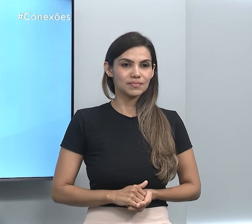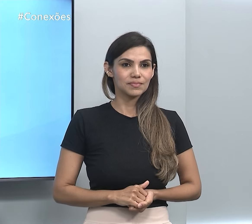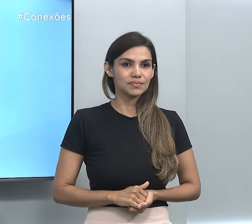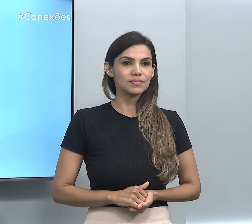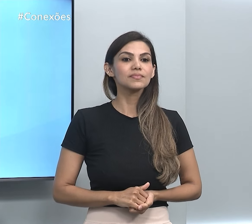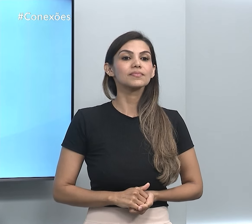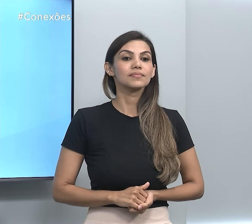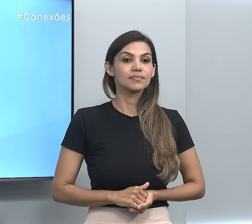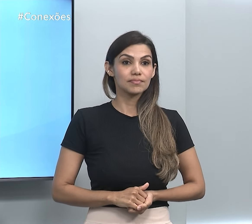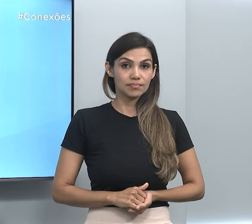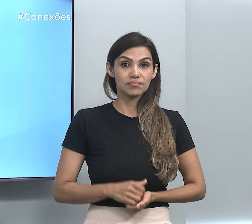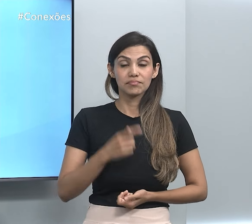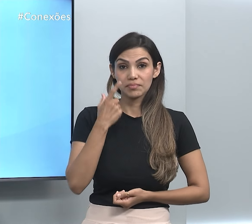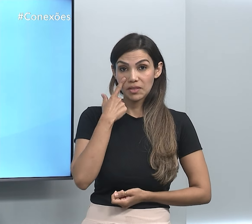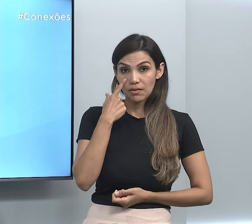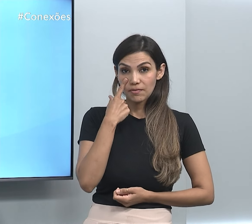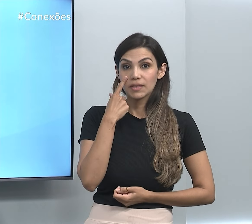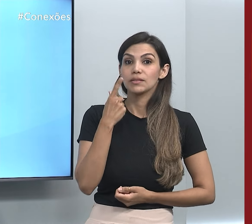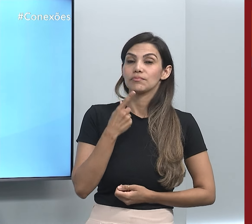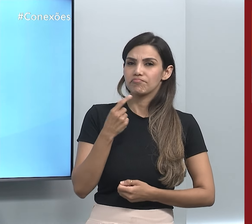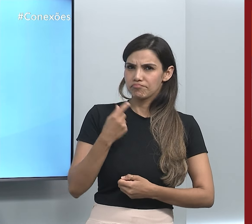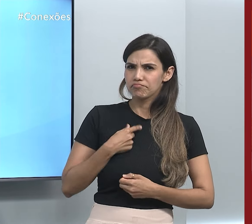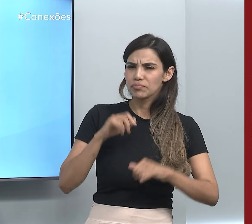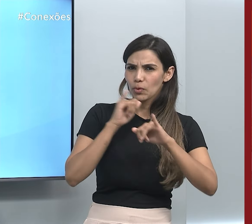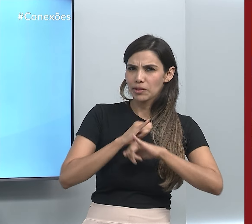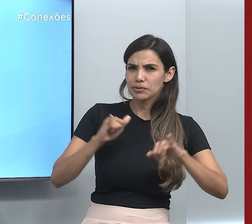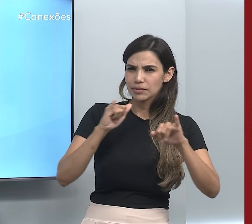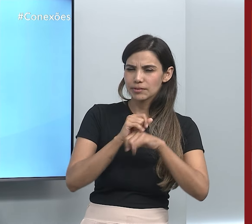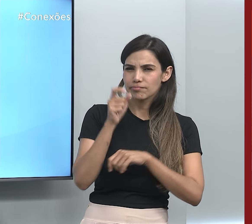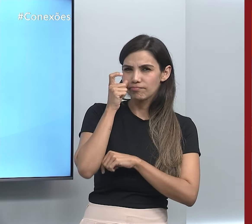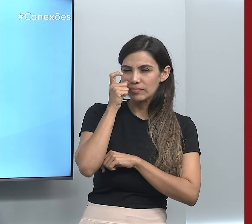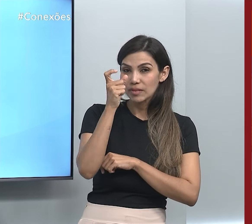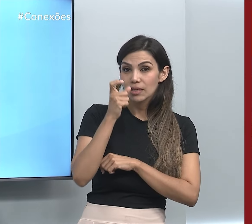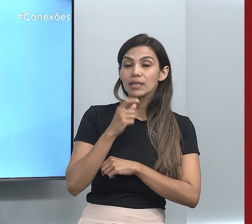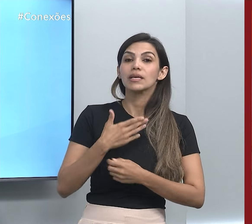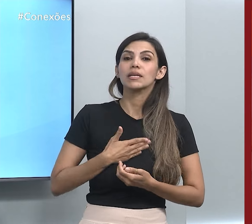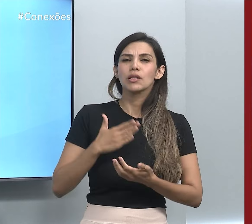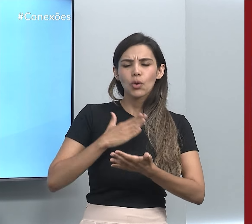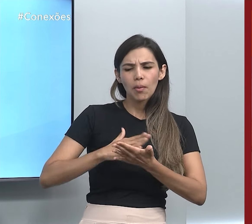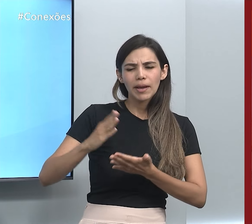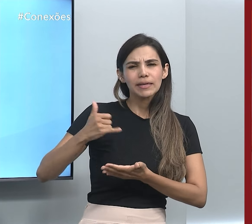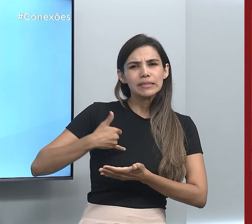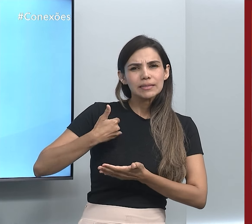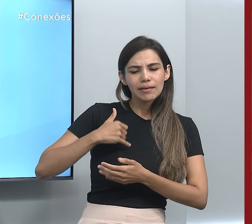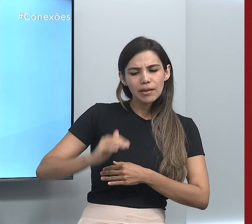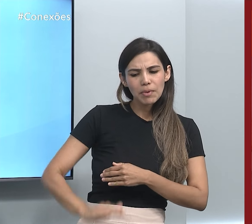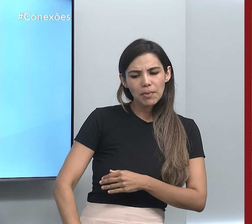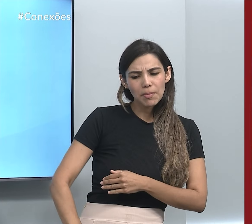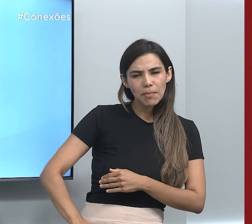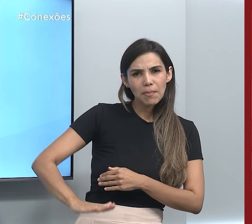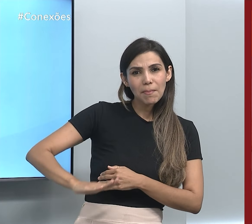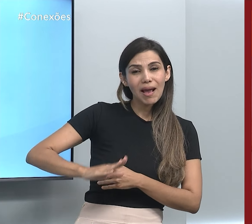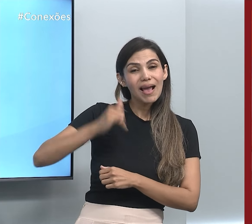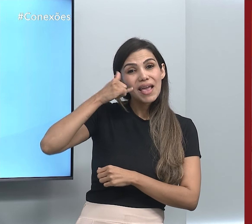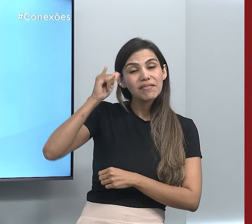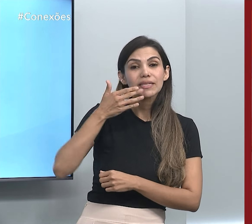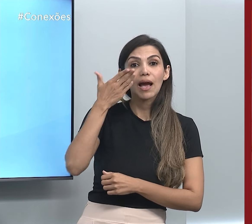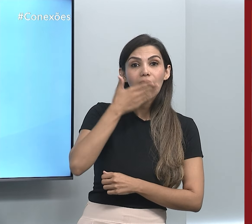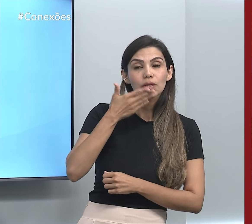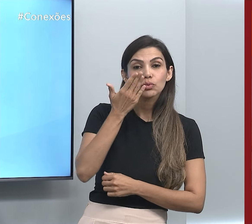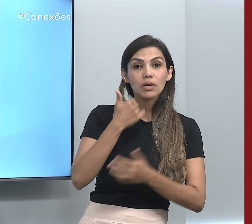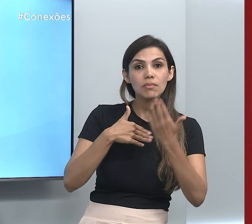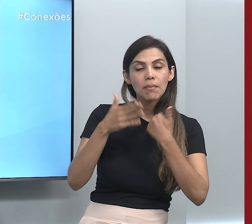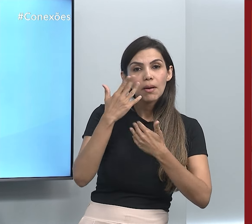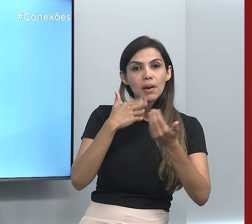Olha que notícia interessante. Limitar a ingestão de açúcar no início da vida reduz o risco de desenvolvimento de